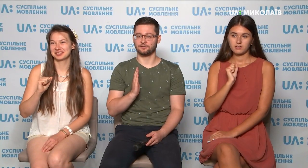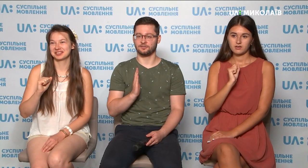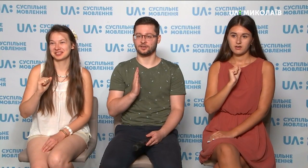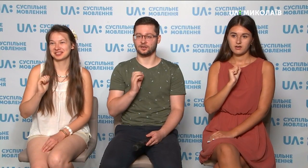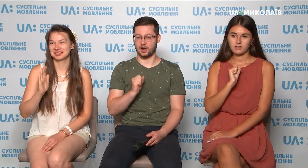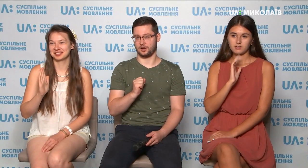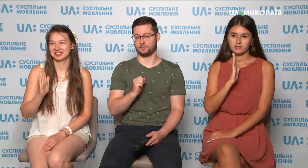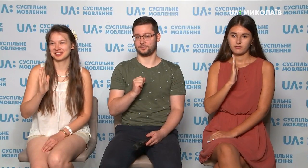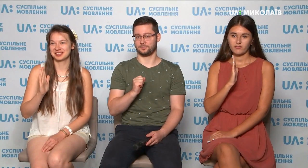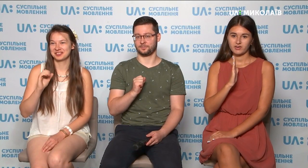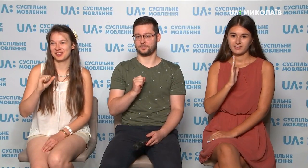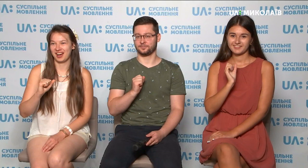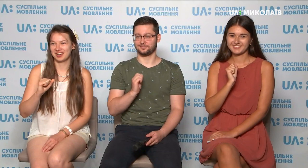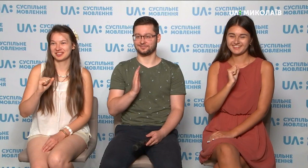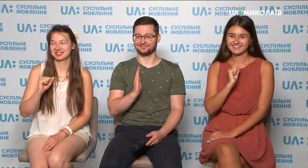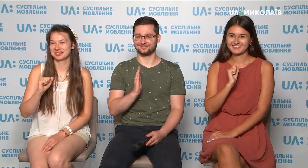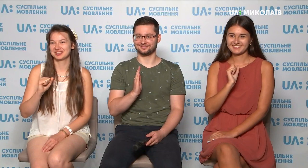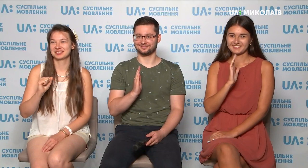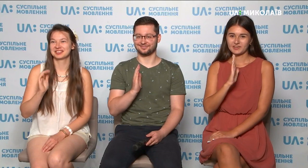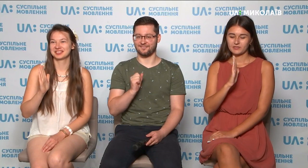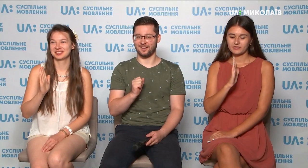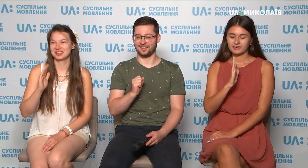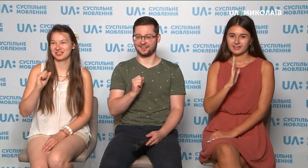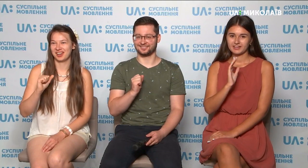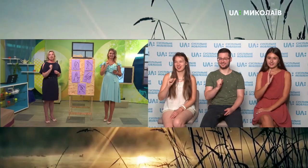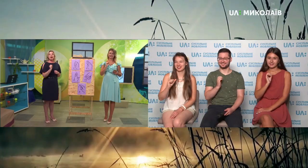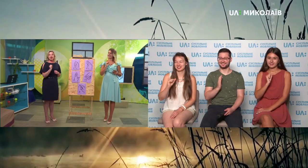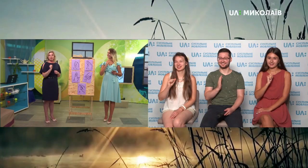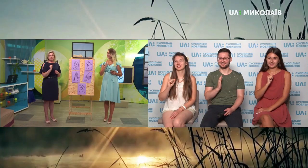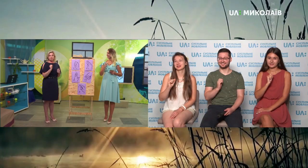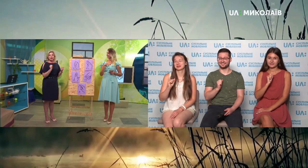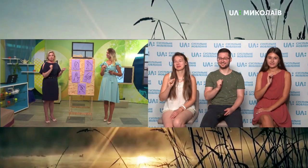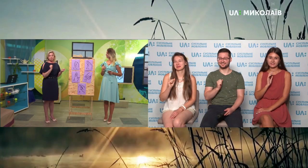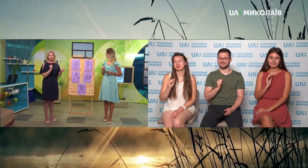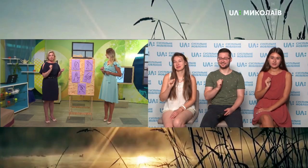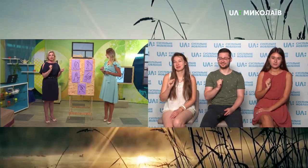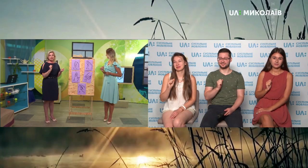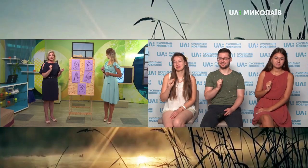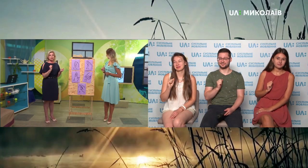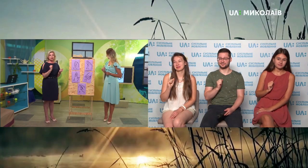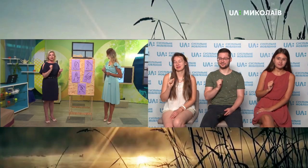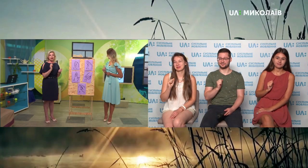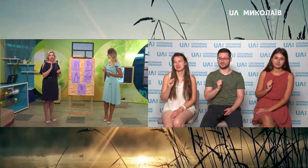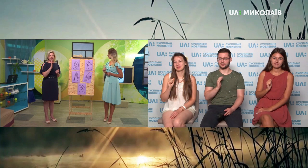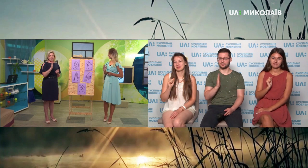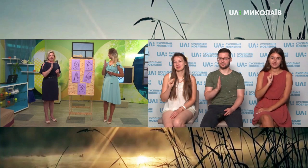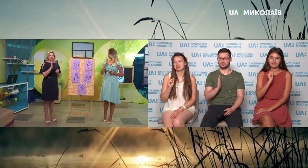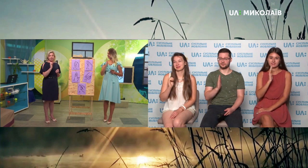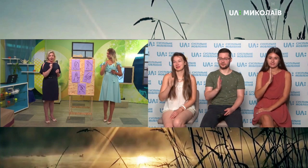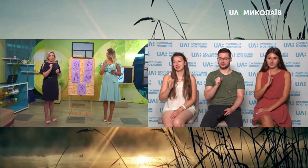промовляти. Дивимось, як у нас виходить у наших овців. «Ва», «Ва», «Ва», «Ва», ми вже можемо показати слово «Ва», «Ва»,